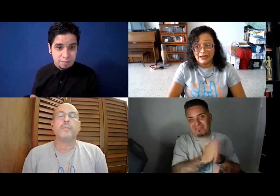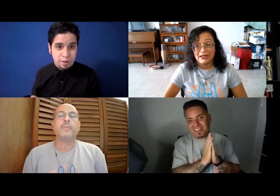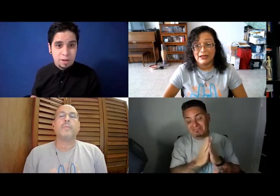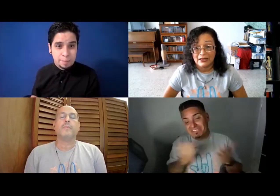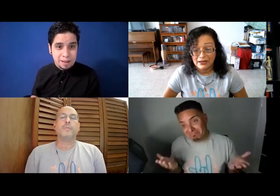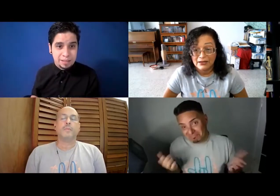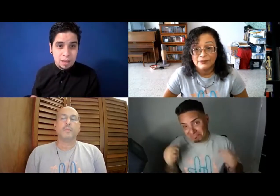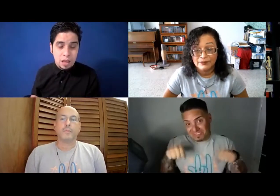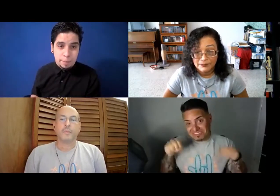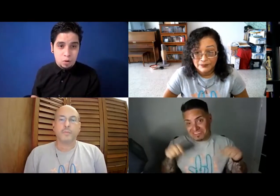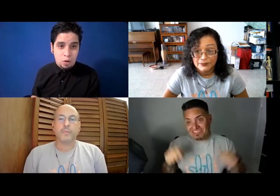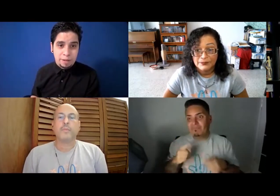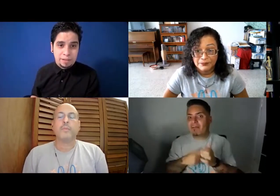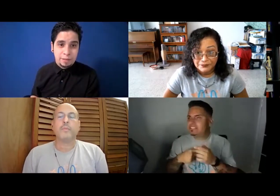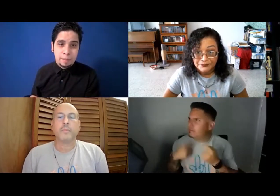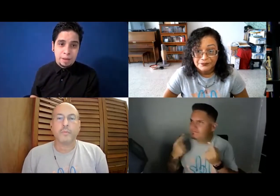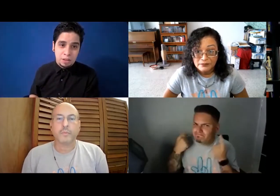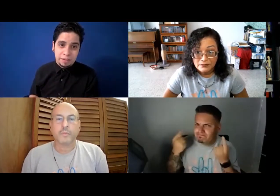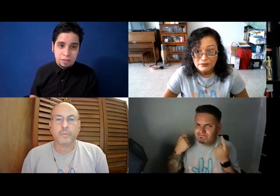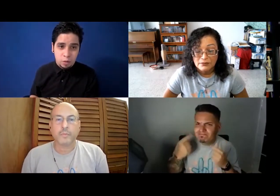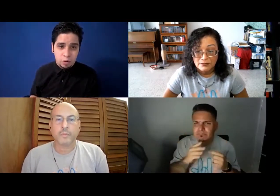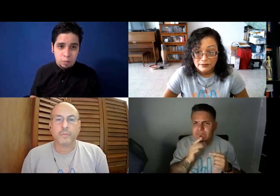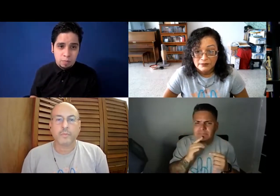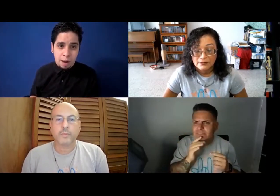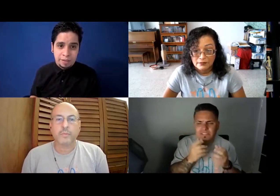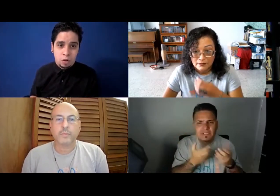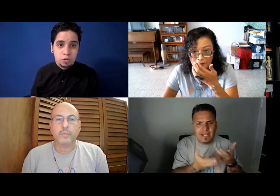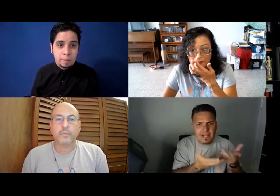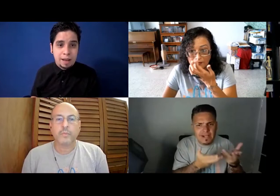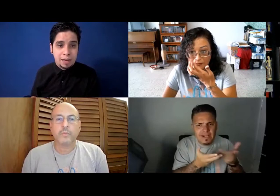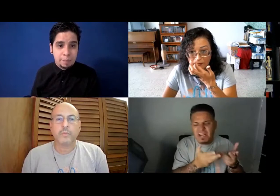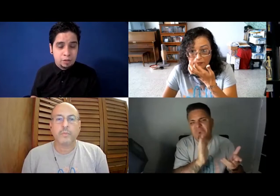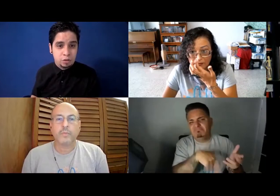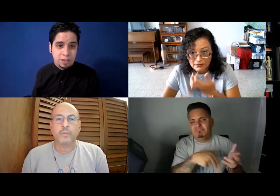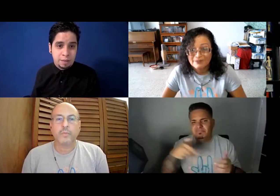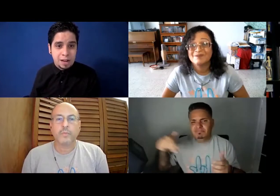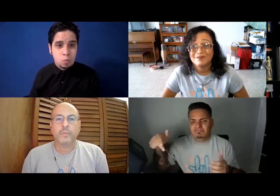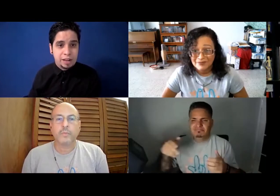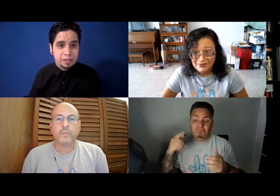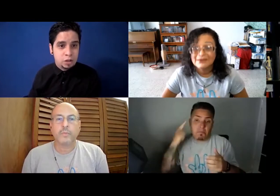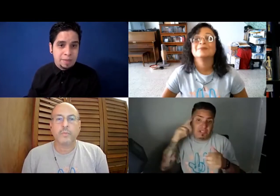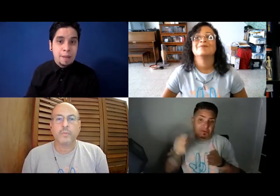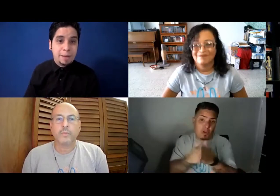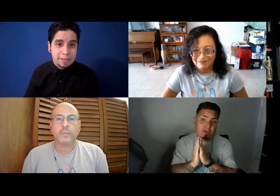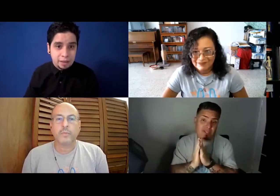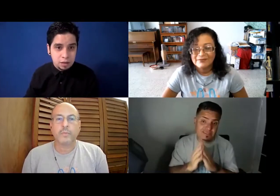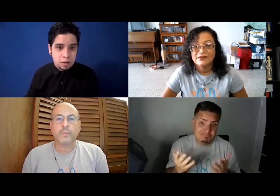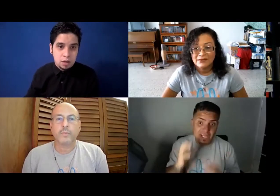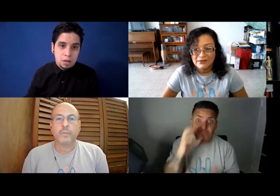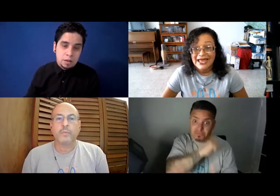Podemos esa parte, pero a veces sí me la han pedido, a veces no, pero a veces cuando usan mascarilla, pues entonces no se da bien la comunicación, y me dejan pasar. Y